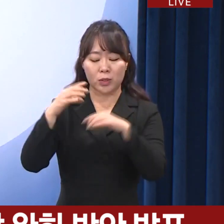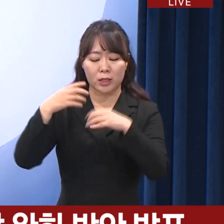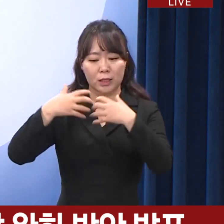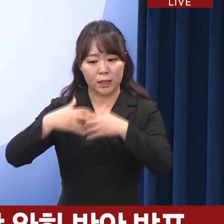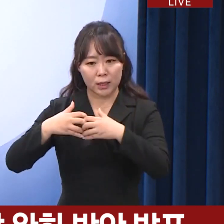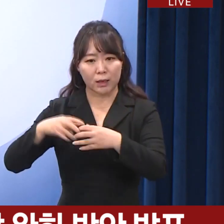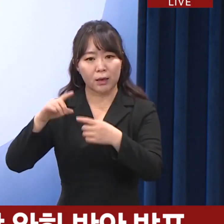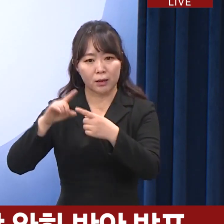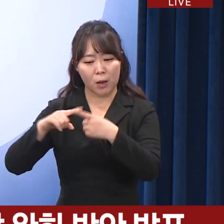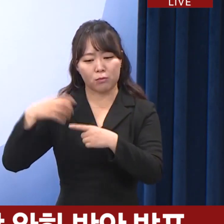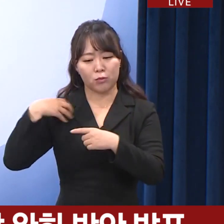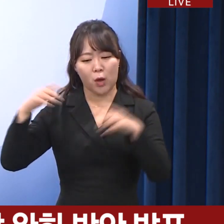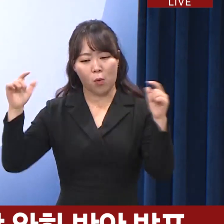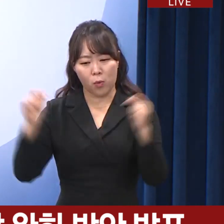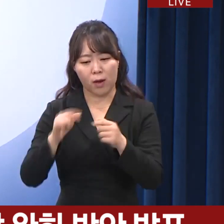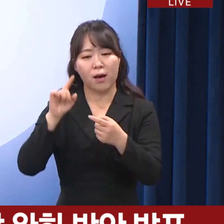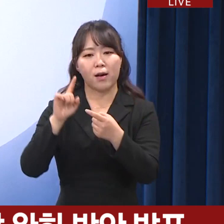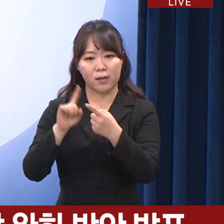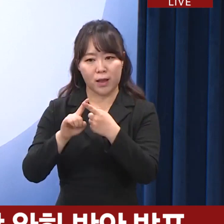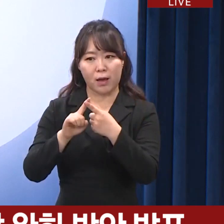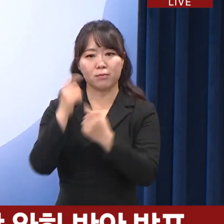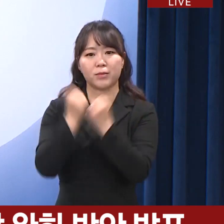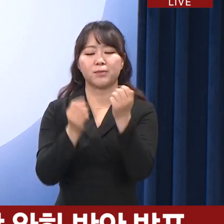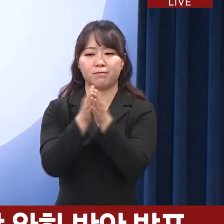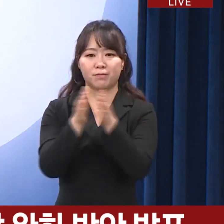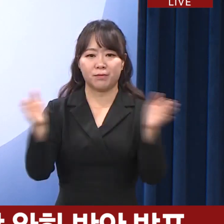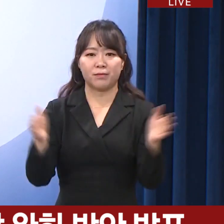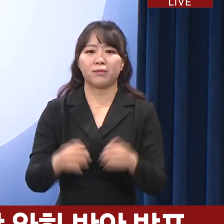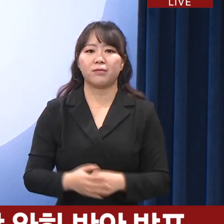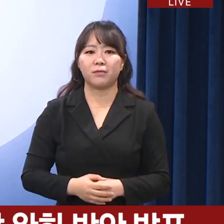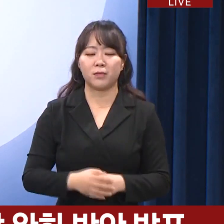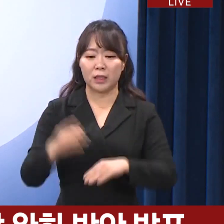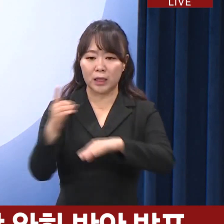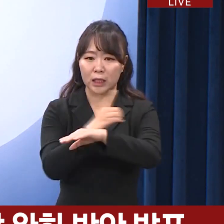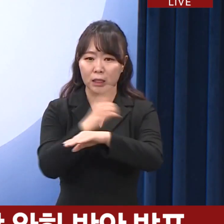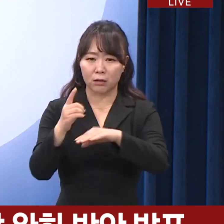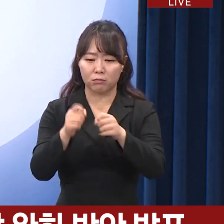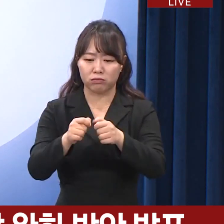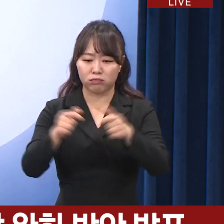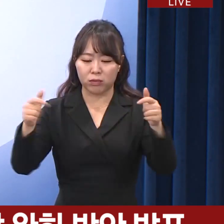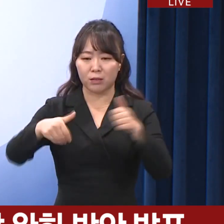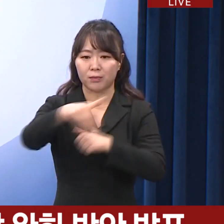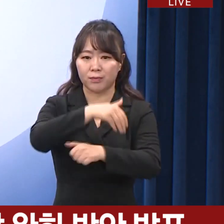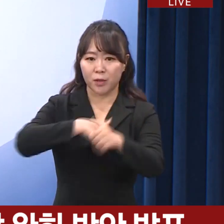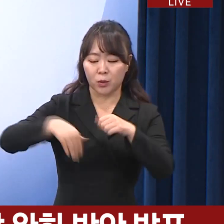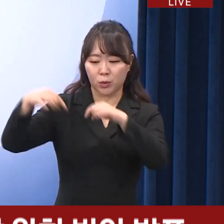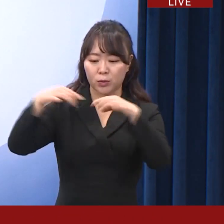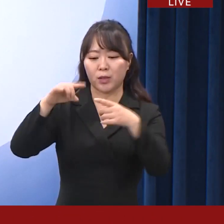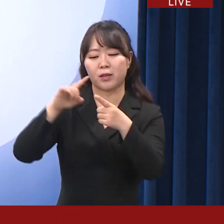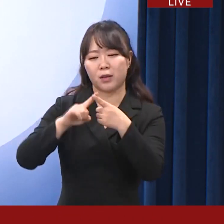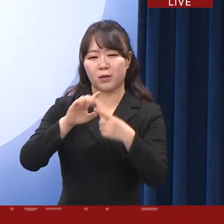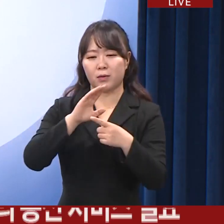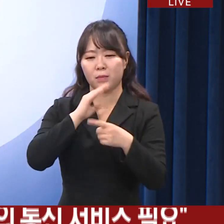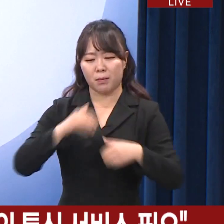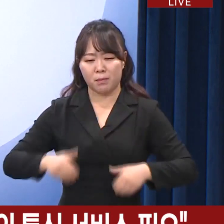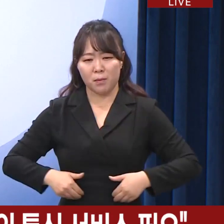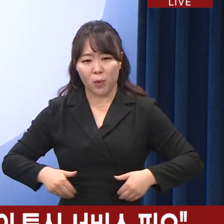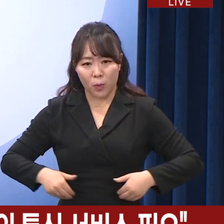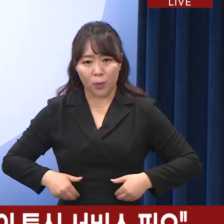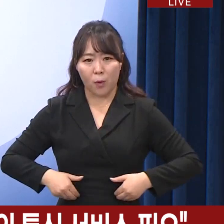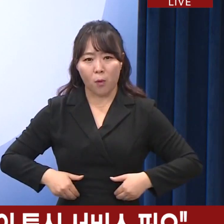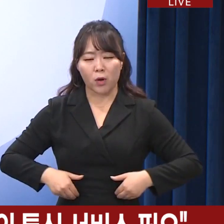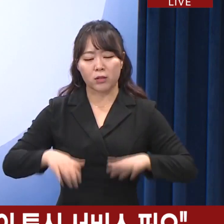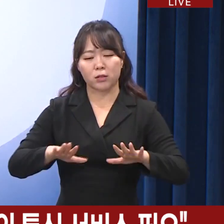완화 방안 브리핑을 시작하겠습니다. 디지털 심화 시대에 통신의 필수 제적 성격이